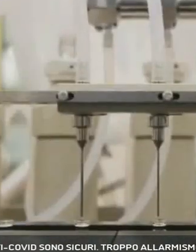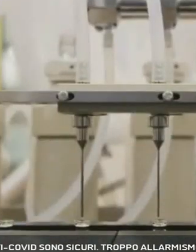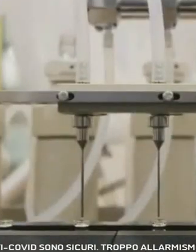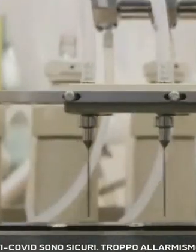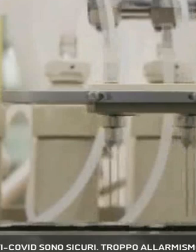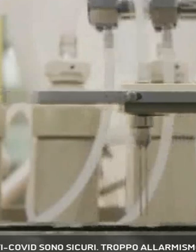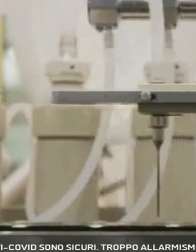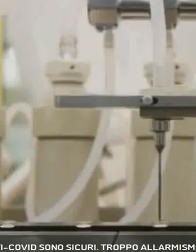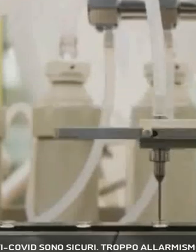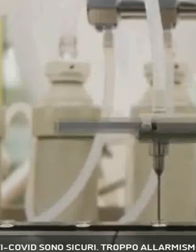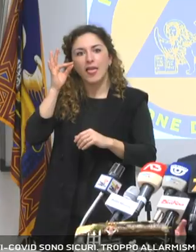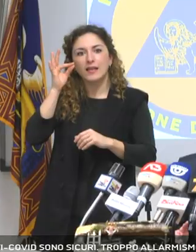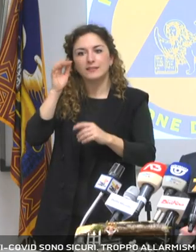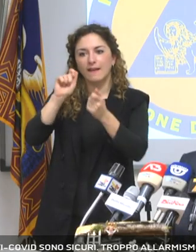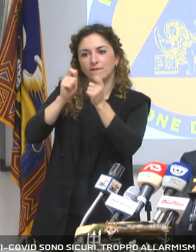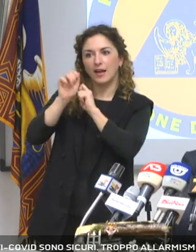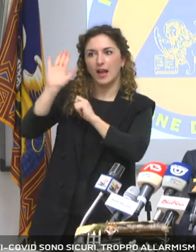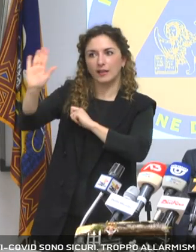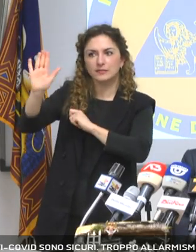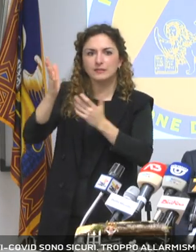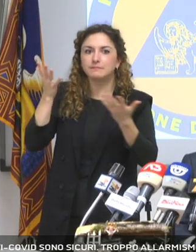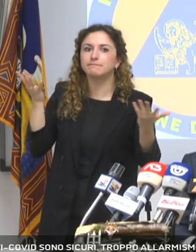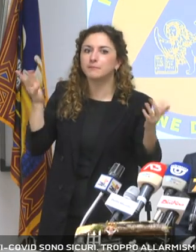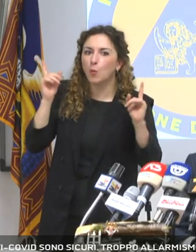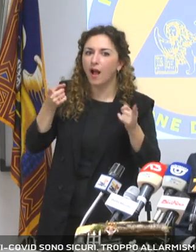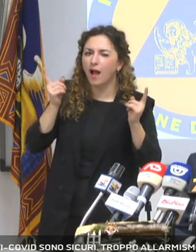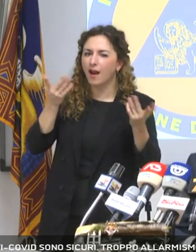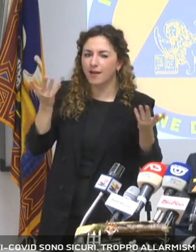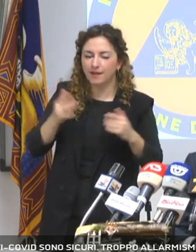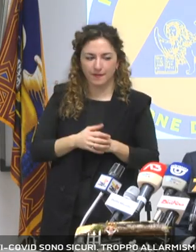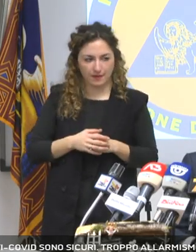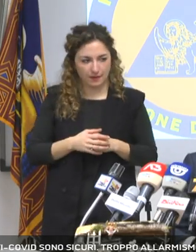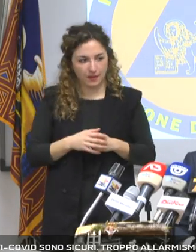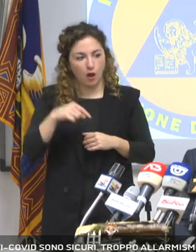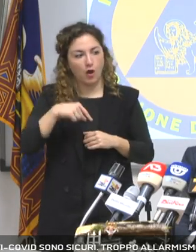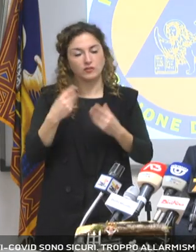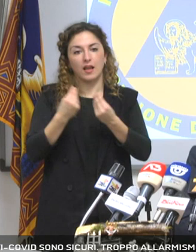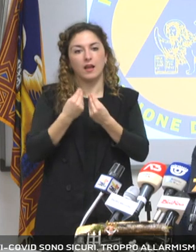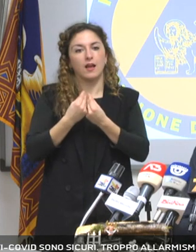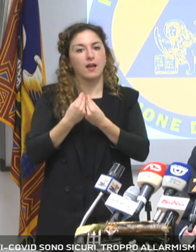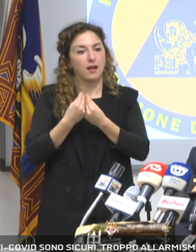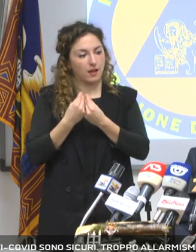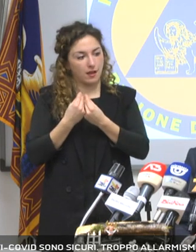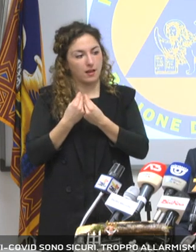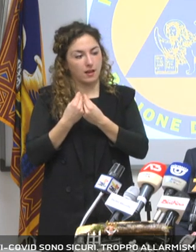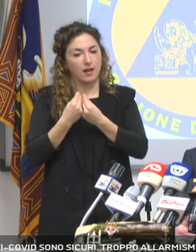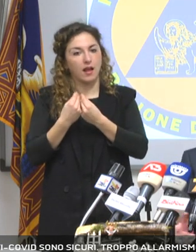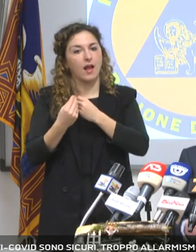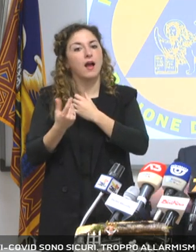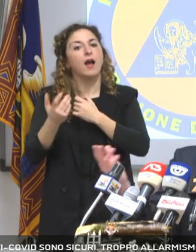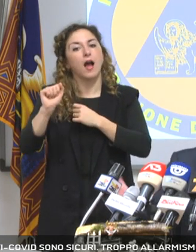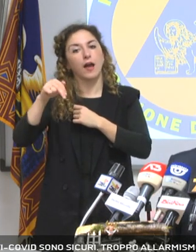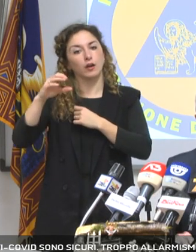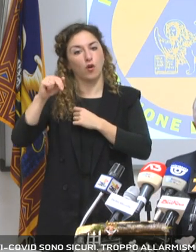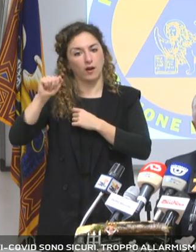in questo ambito. Vi posso dire che oggi la collega di Ancuno mi ha telefonato che la variante inglese c'è in Italia in